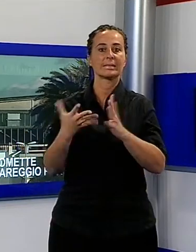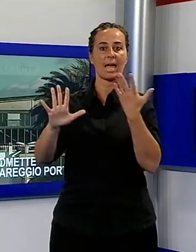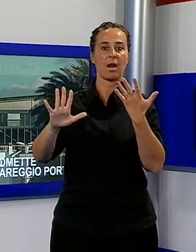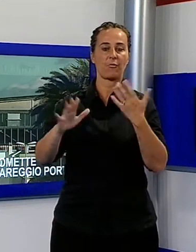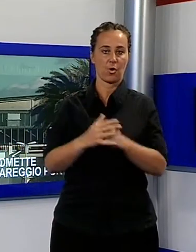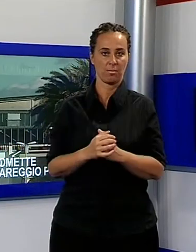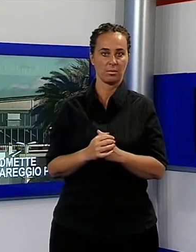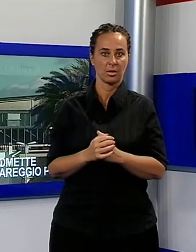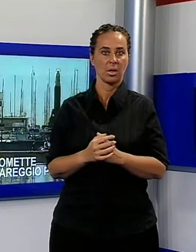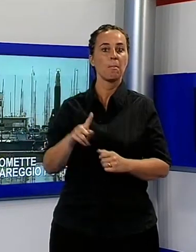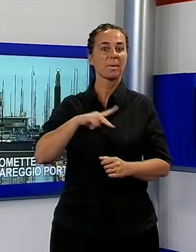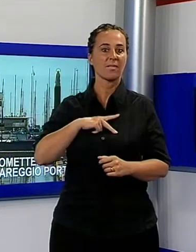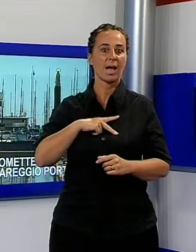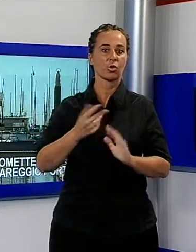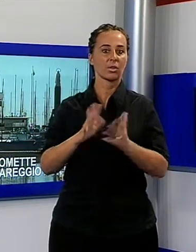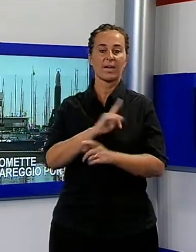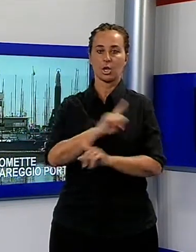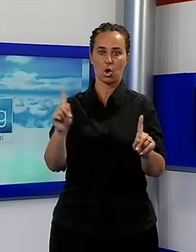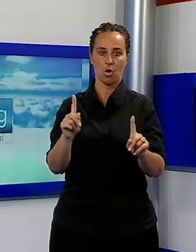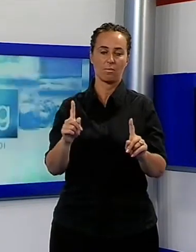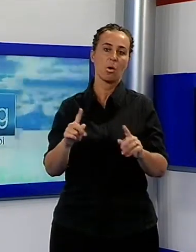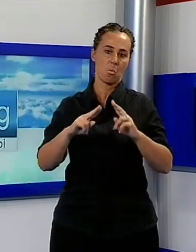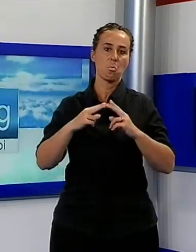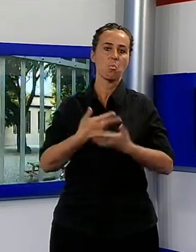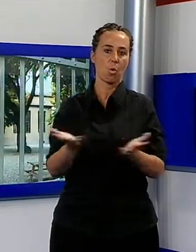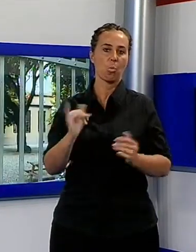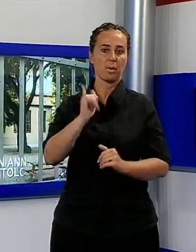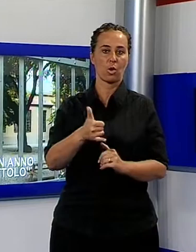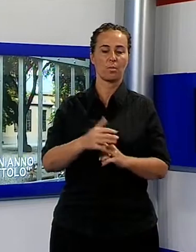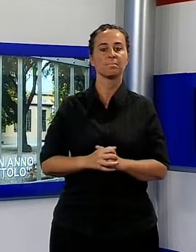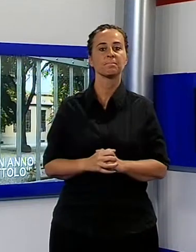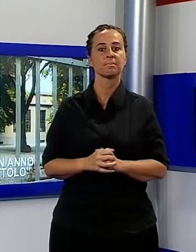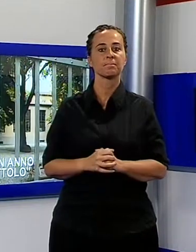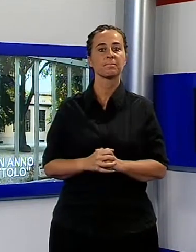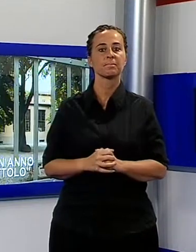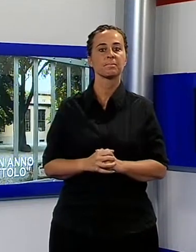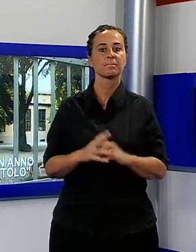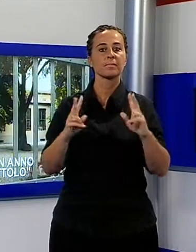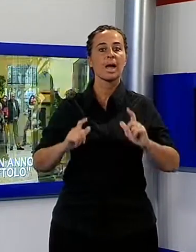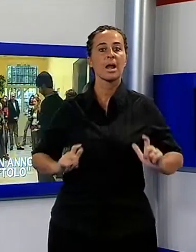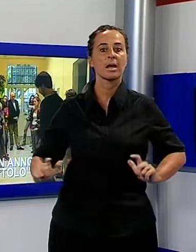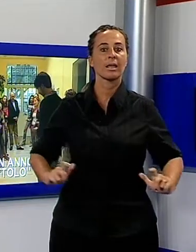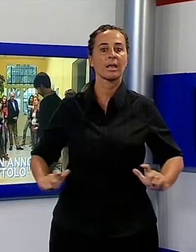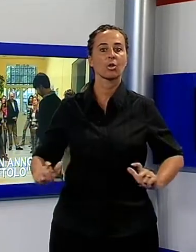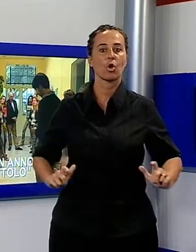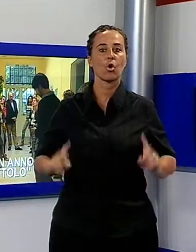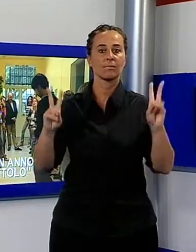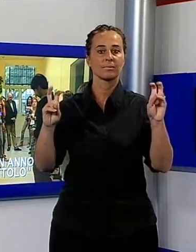in mano pubblica, lo afferma il Sindaco. Riaperto dopo un anno il nido lo scoiattolo, dopo un lungo intervento di ristrutturazione